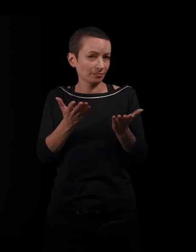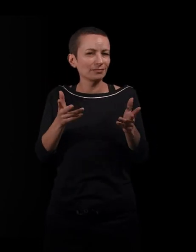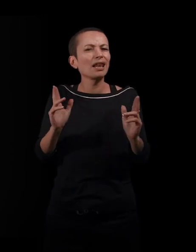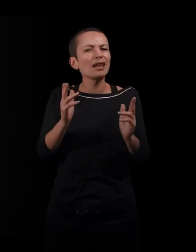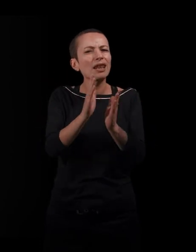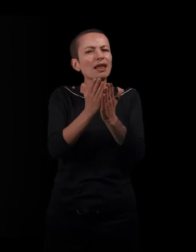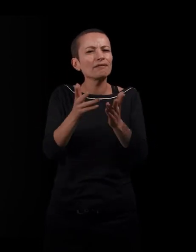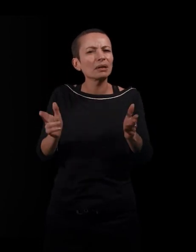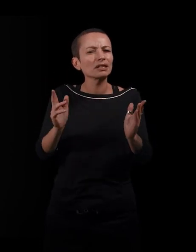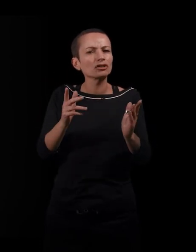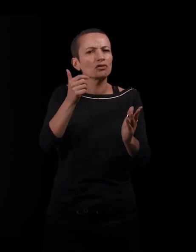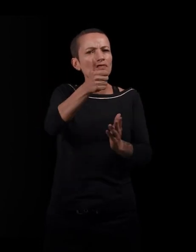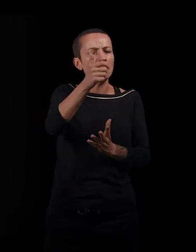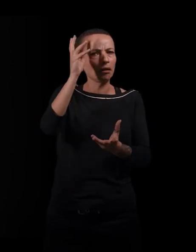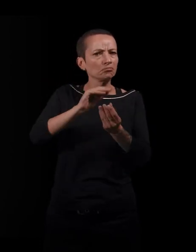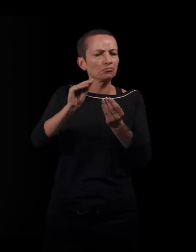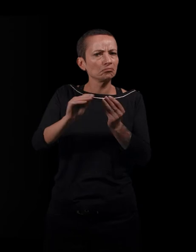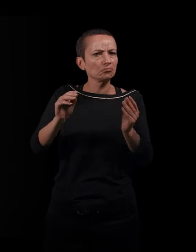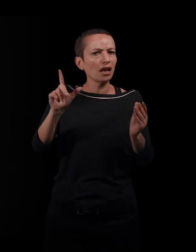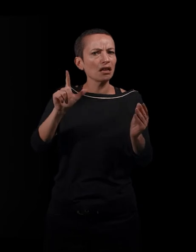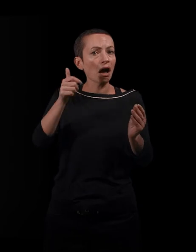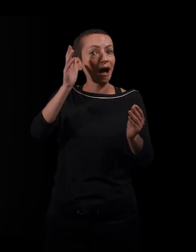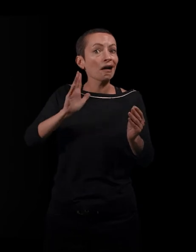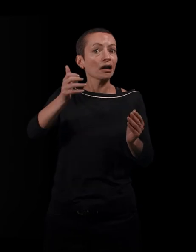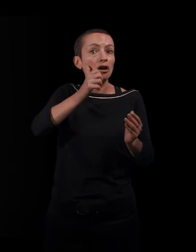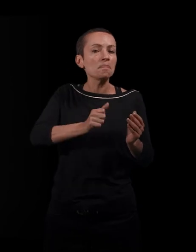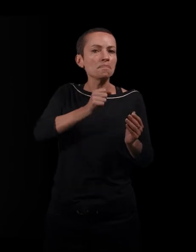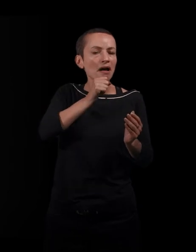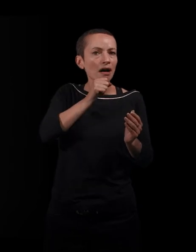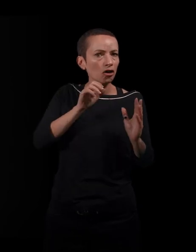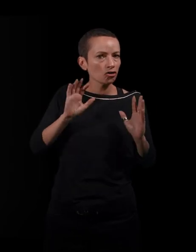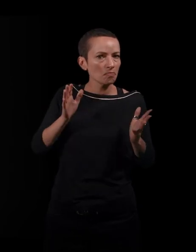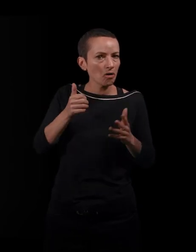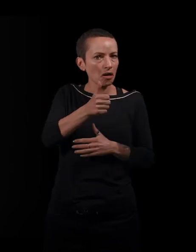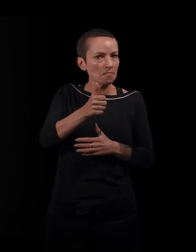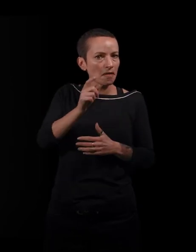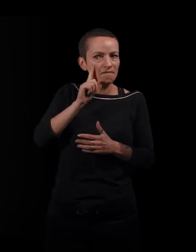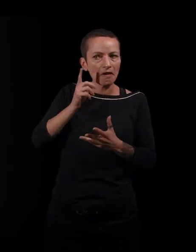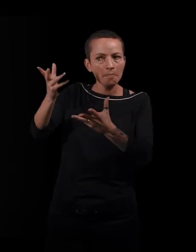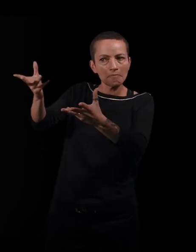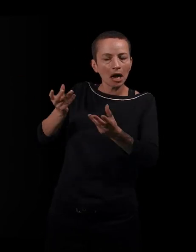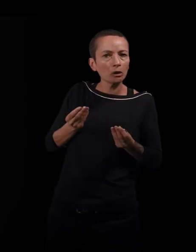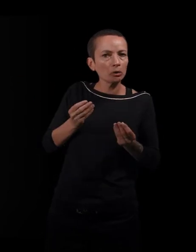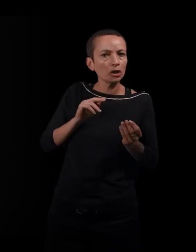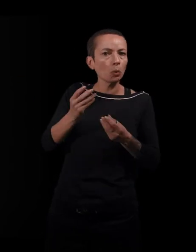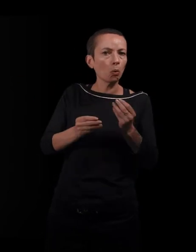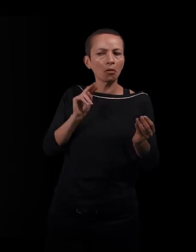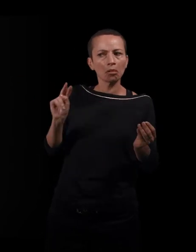demandez comment votre arrière-grand-mère, Léla, aurait accueilli, enfin aurait perçu ces femmes qui arrivent en Méditerranée.